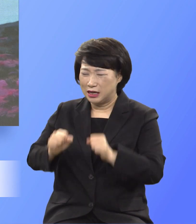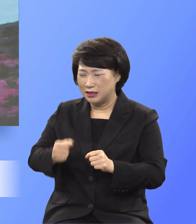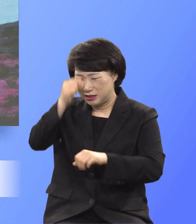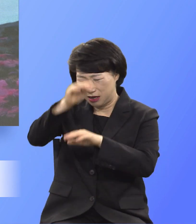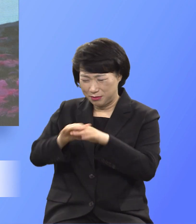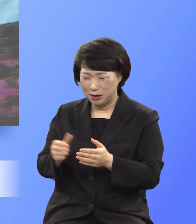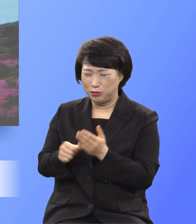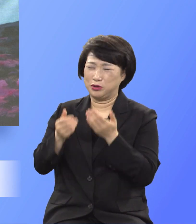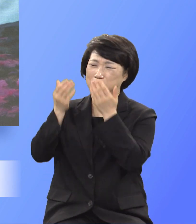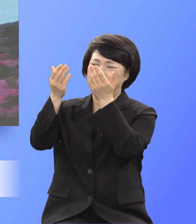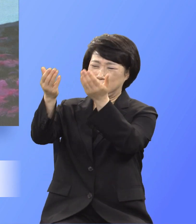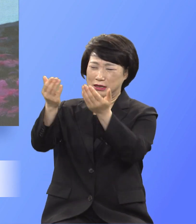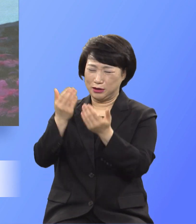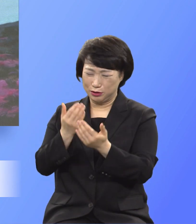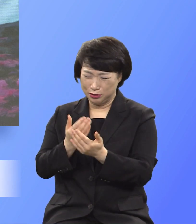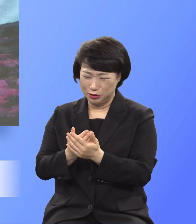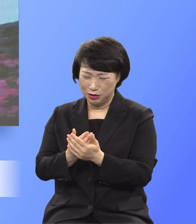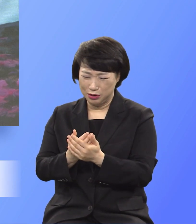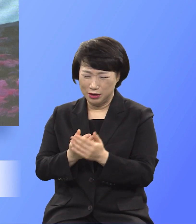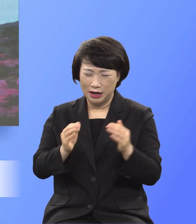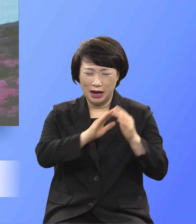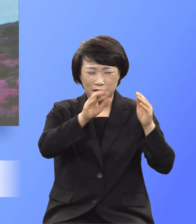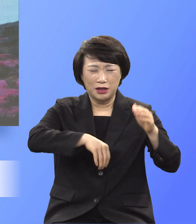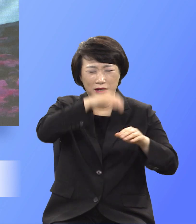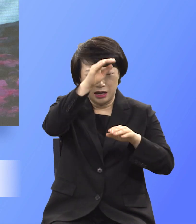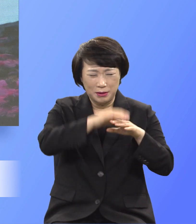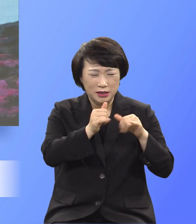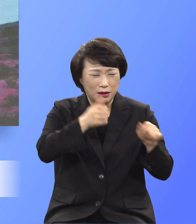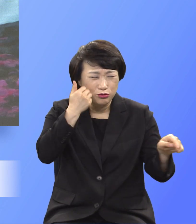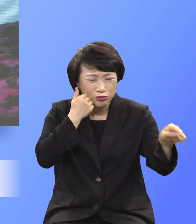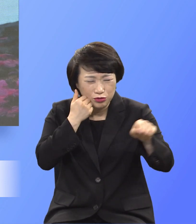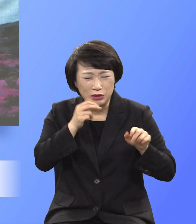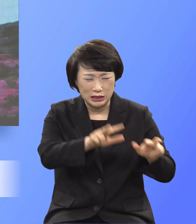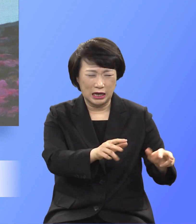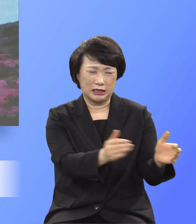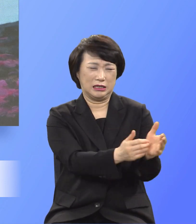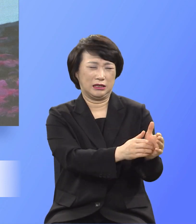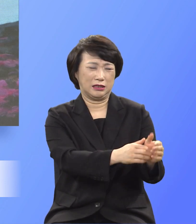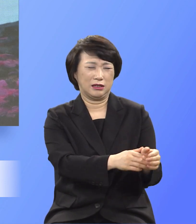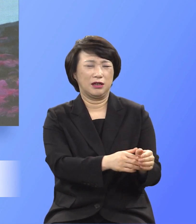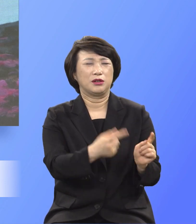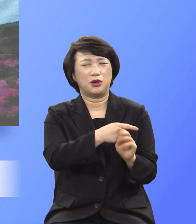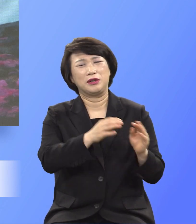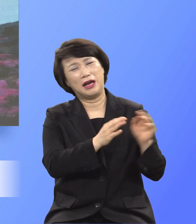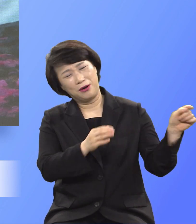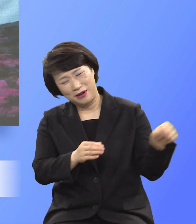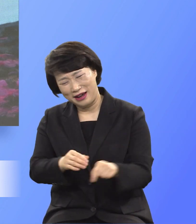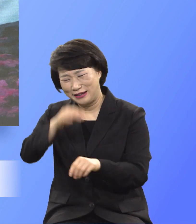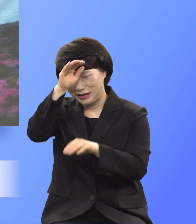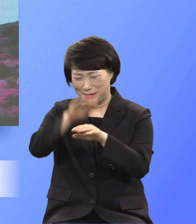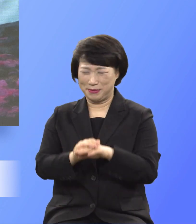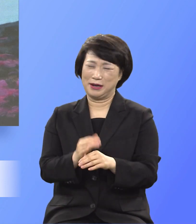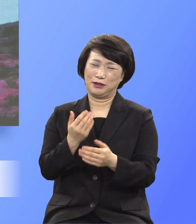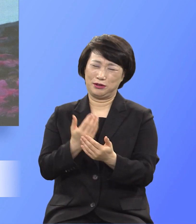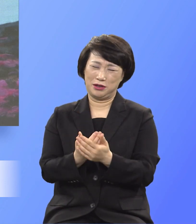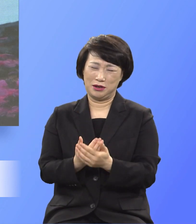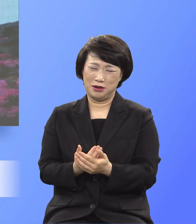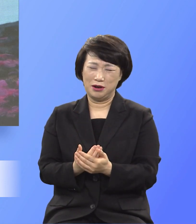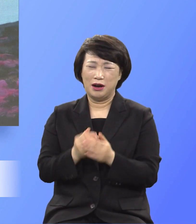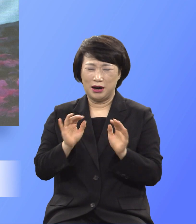하옵소서 집에서 예배드린 자에게 구만하게 도와주시옵소서 빨리 나와 교회에서 예배케